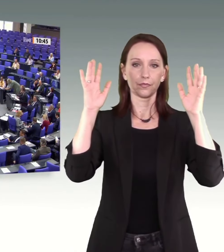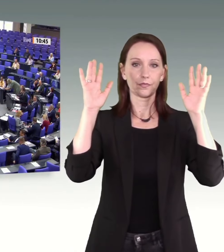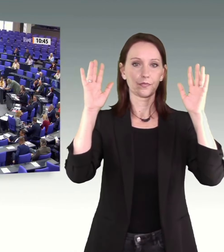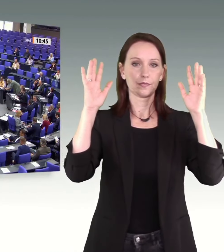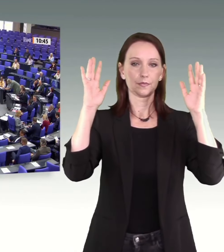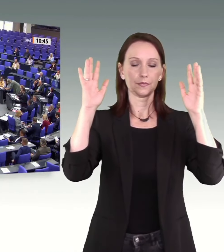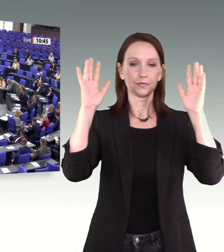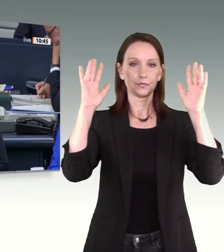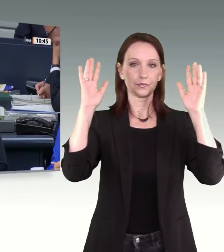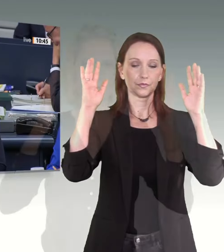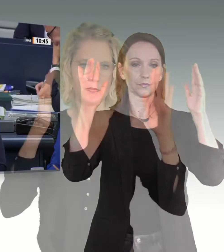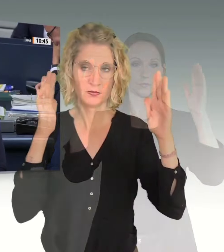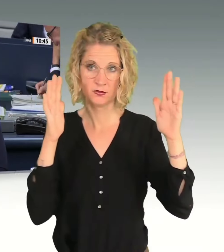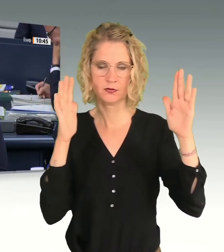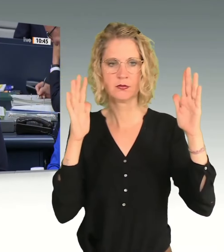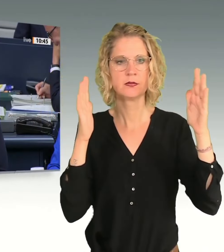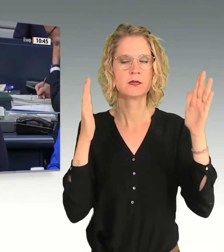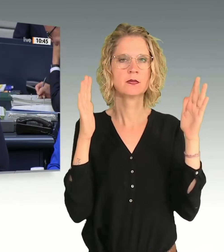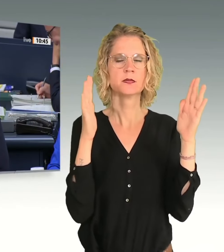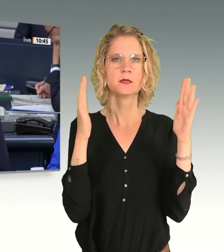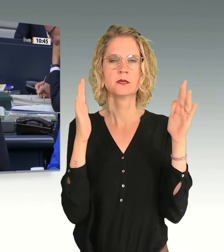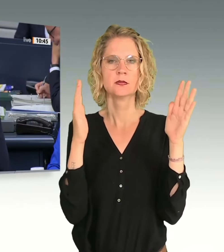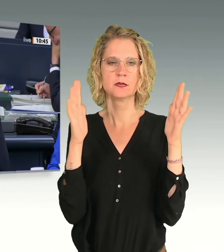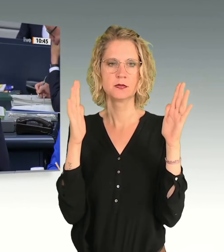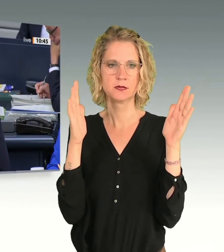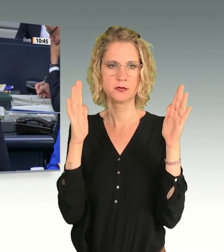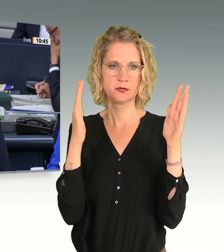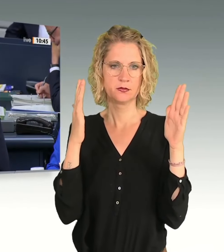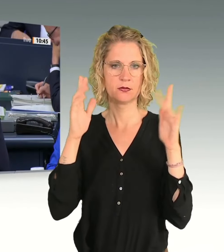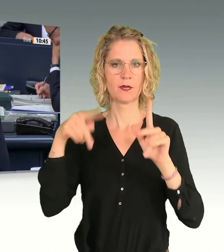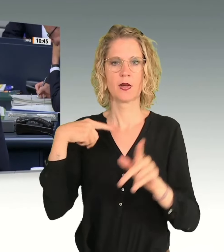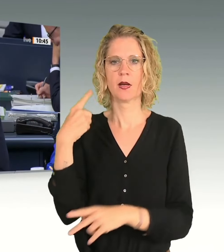Als Nächster hat das Wort für die AfD-Fraktion Tobias Matthias Peterka.